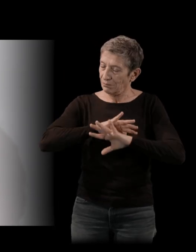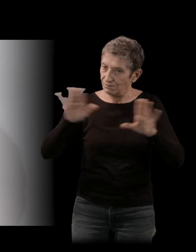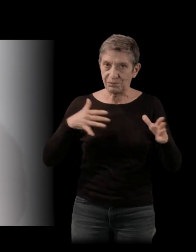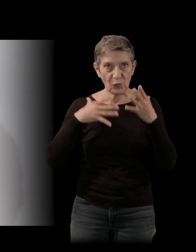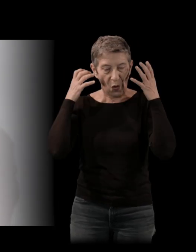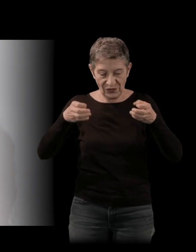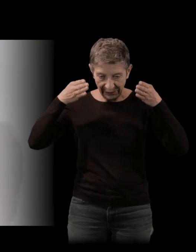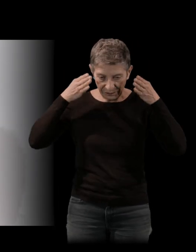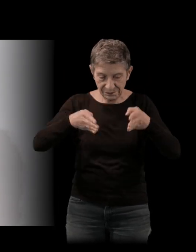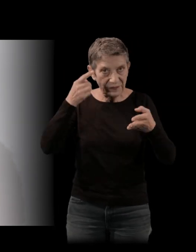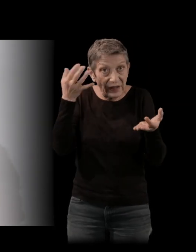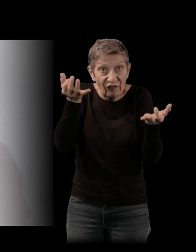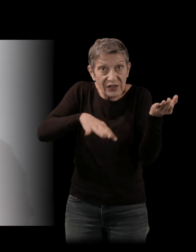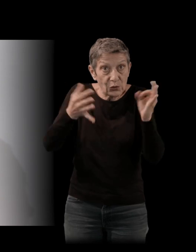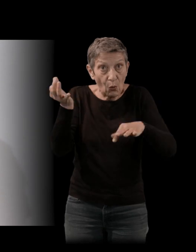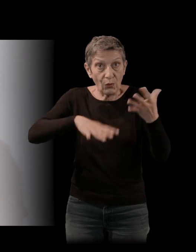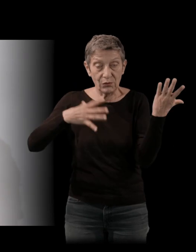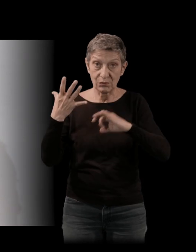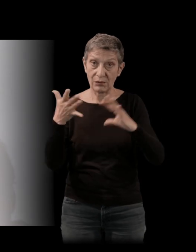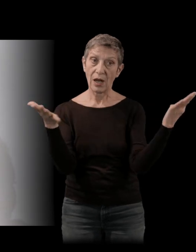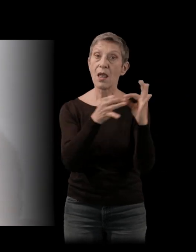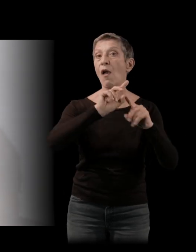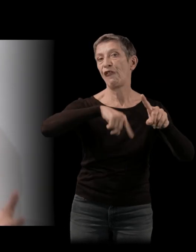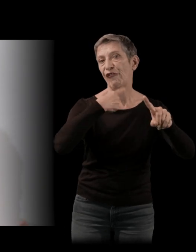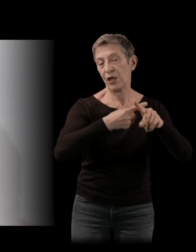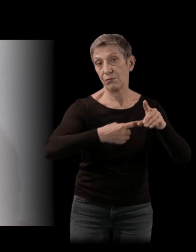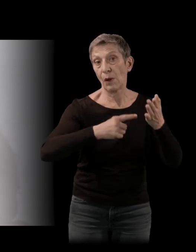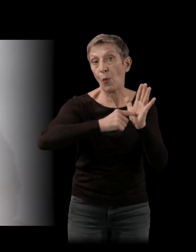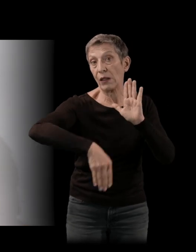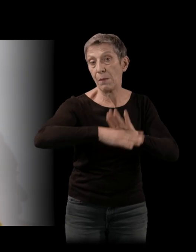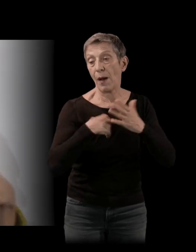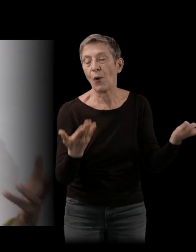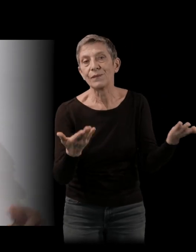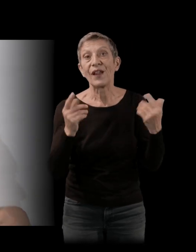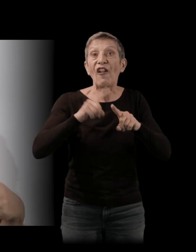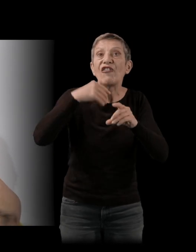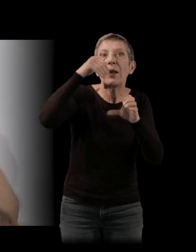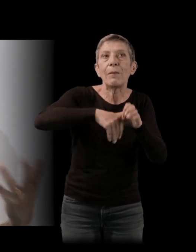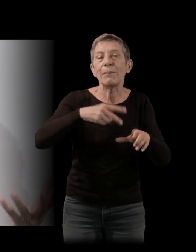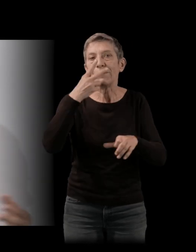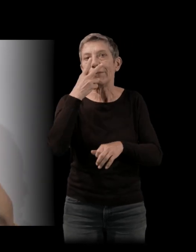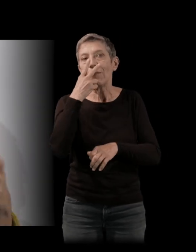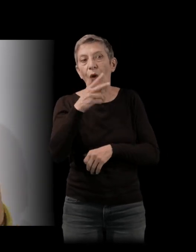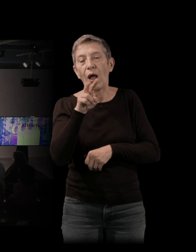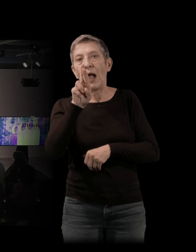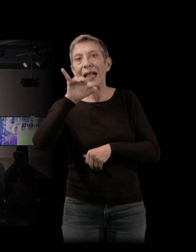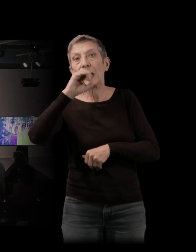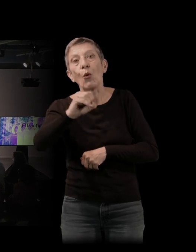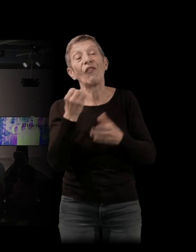mener à partir de ce film. Parce que dans ce film, on voit Rio, enfin, la vision qu'a Marcel Camus de Rio.